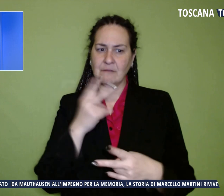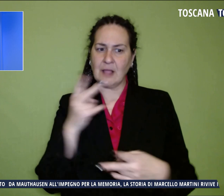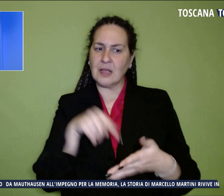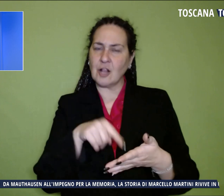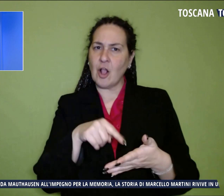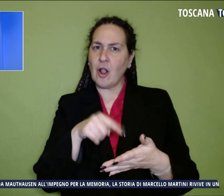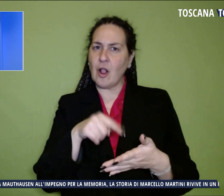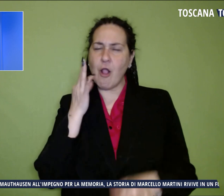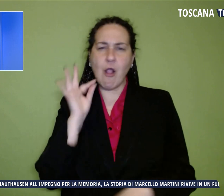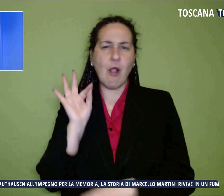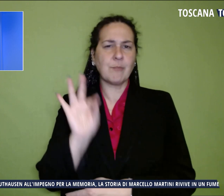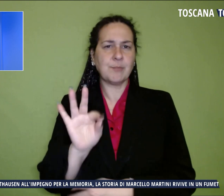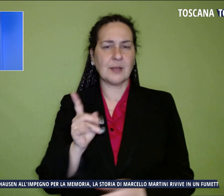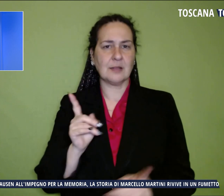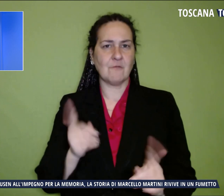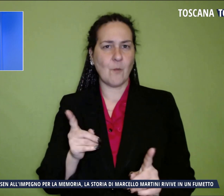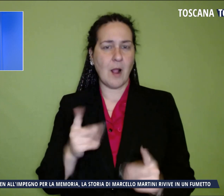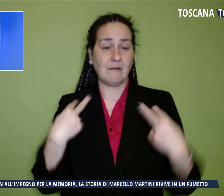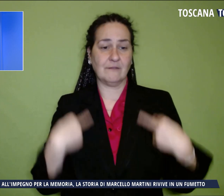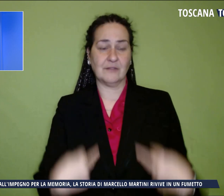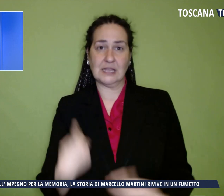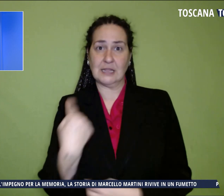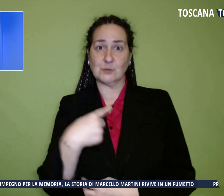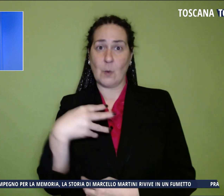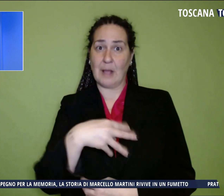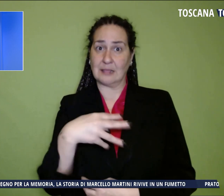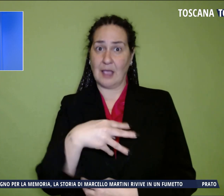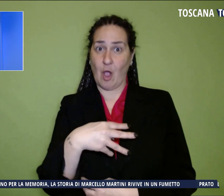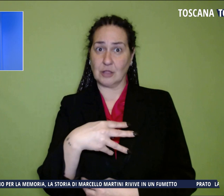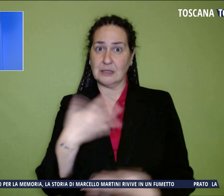sulla vita di Giacomo Matteotti a 100 anni dalla morte.